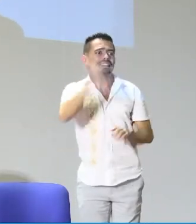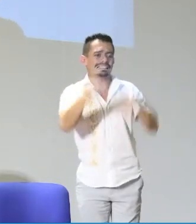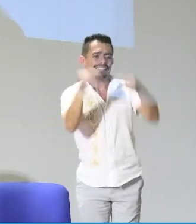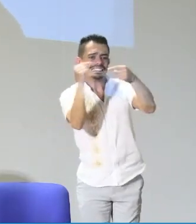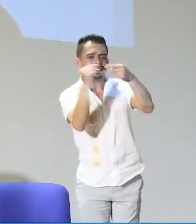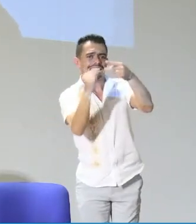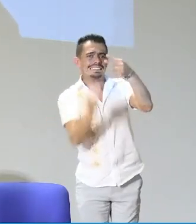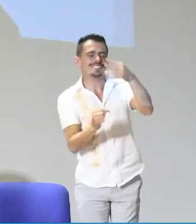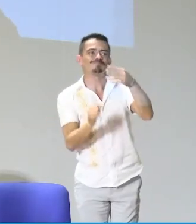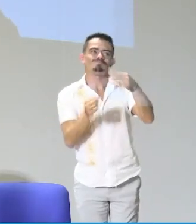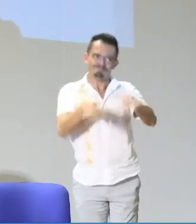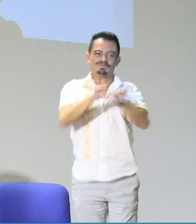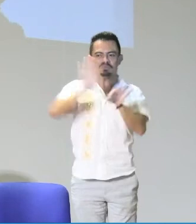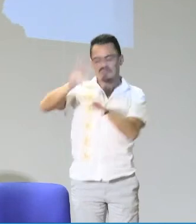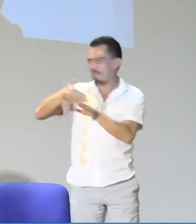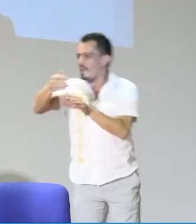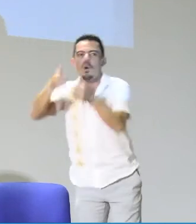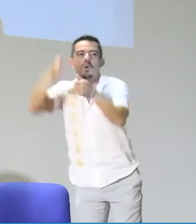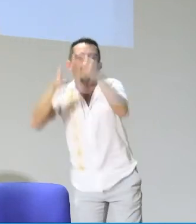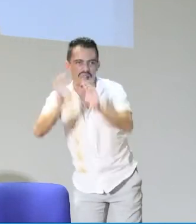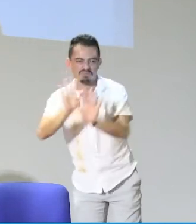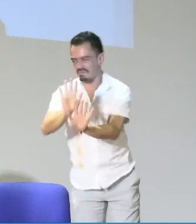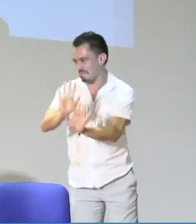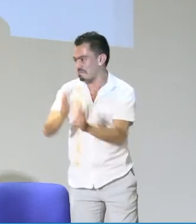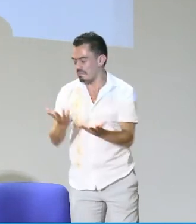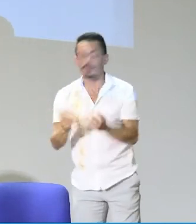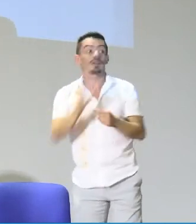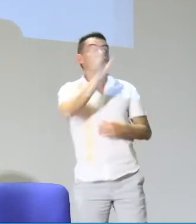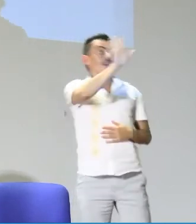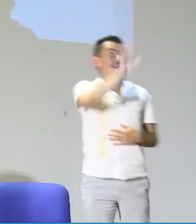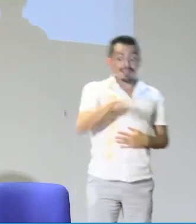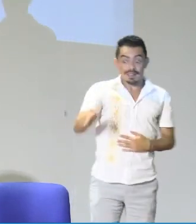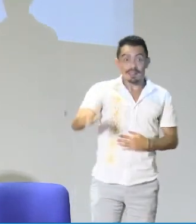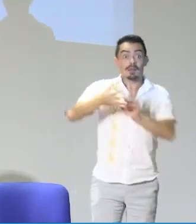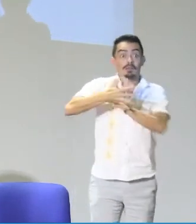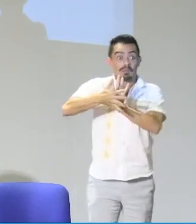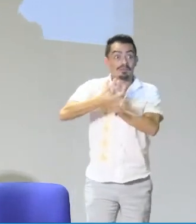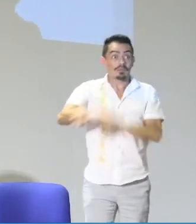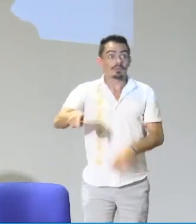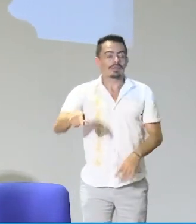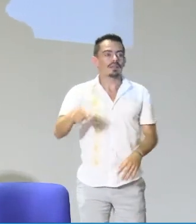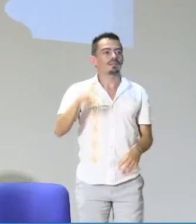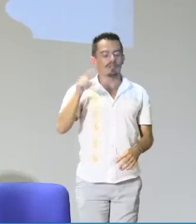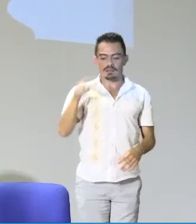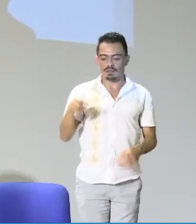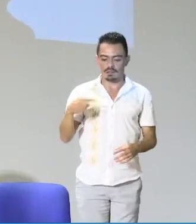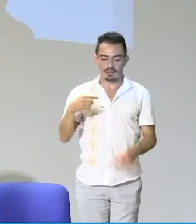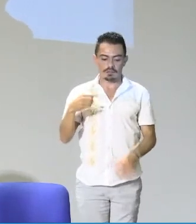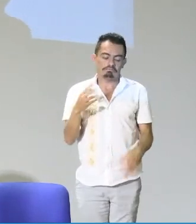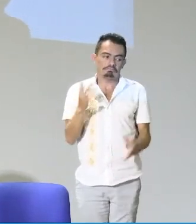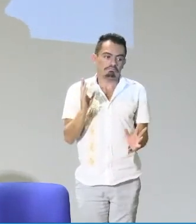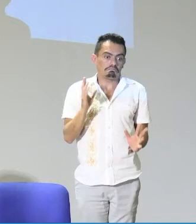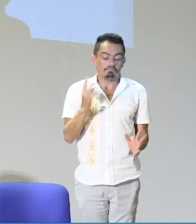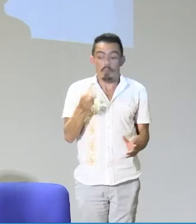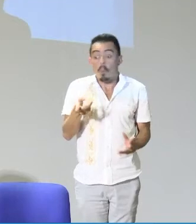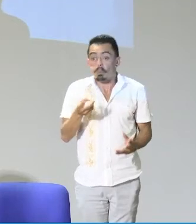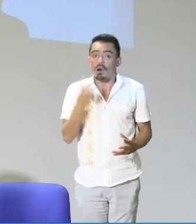sorda. Y ese es el rol y el perfil del modelo lingüístico y con otros elementos, por supuesto, que vamos a hablar más adelante. El modelo lingüístico,